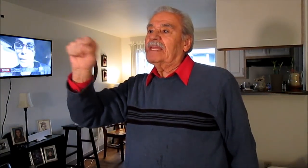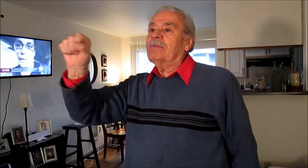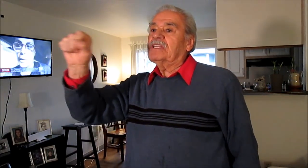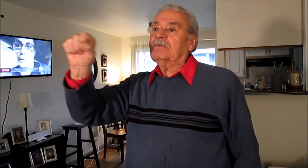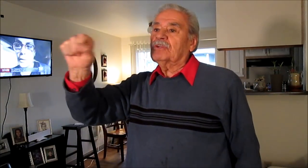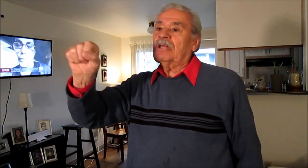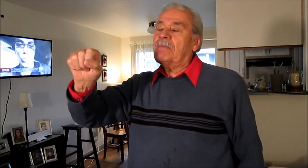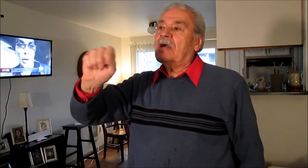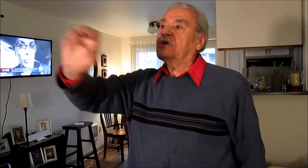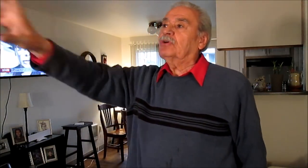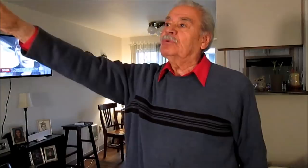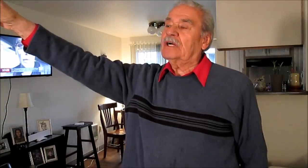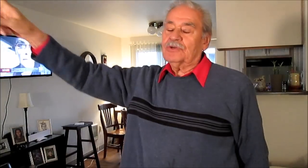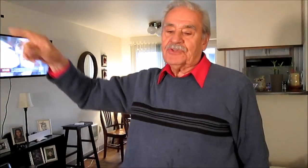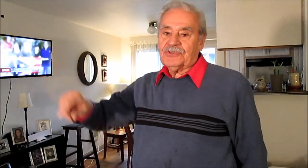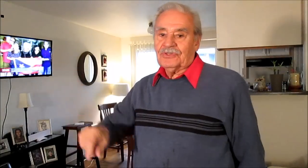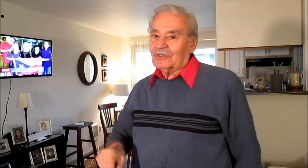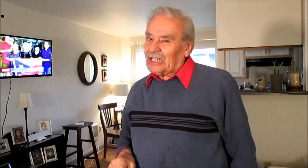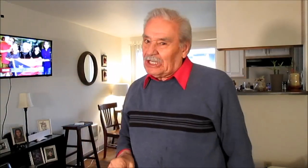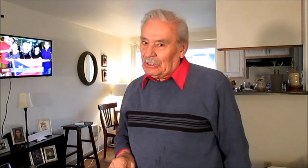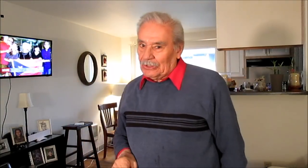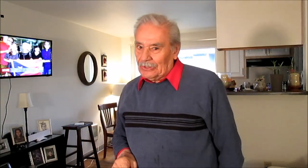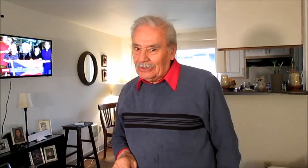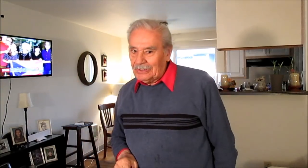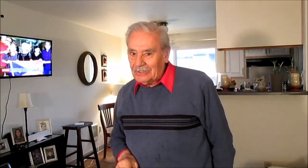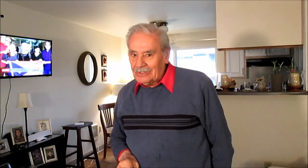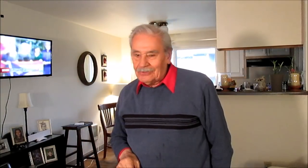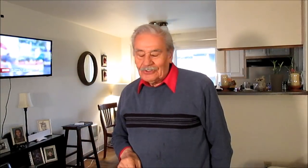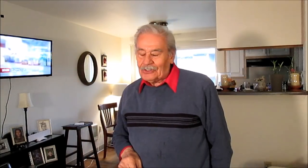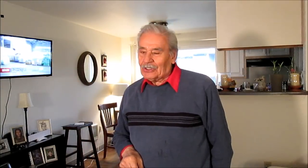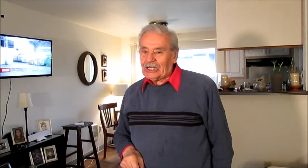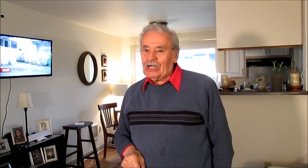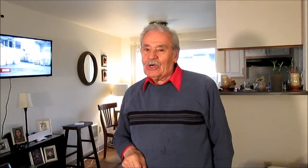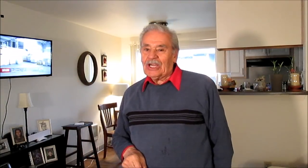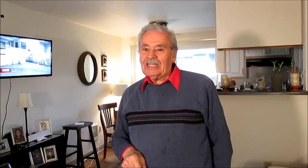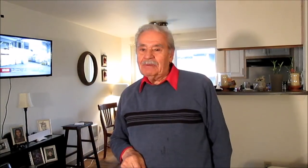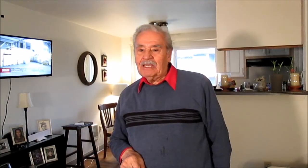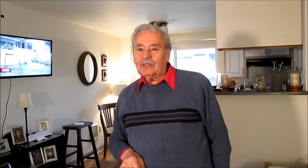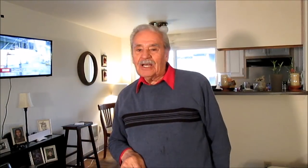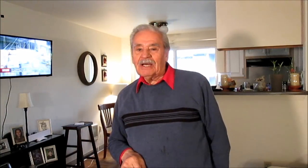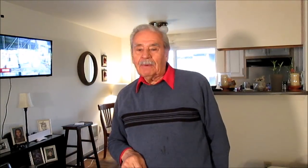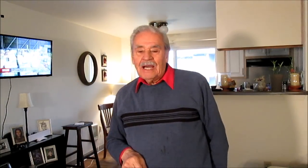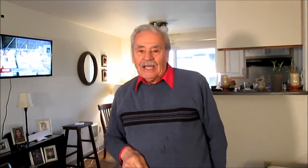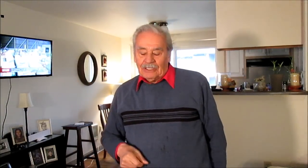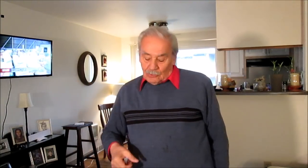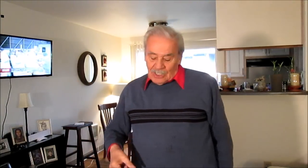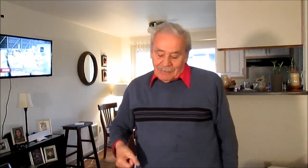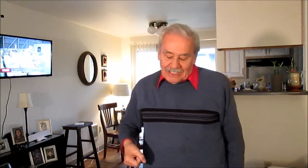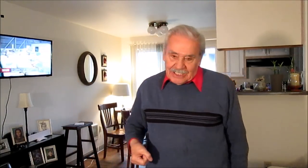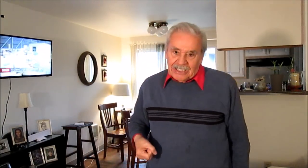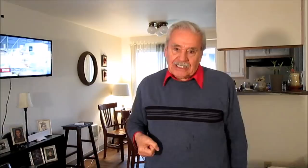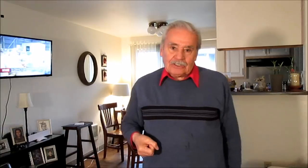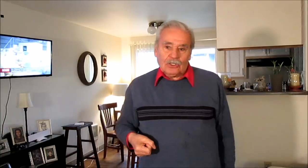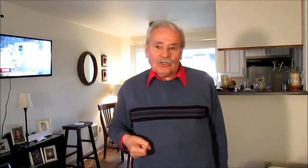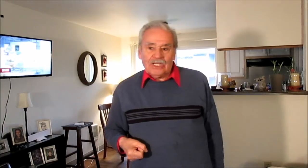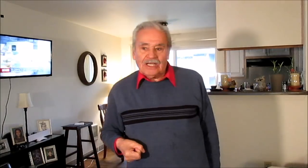das 20 millones de mango y te doy una concesión. No creo. Yo no creo que debido haya andado con una valijita todos los días